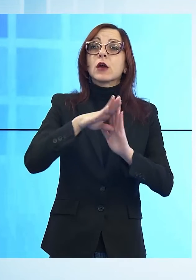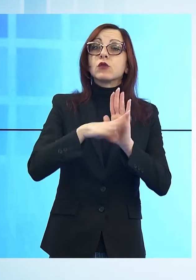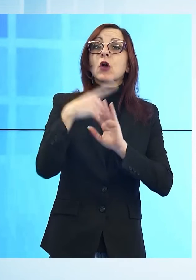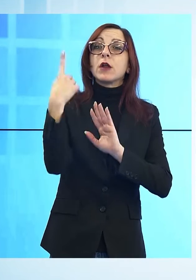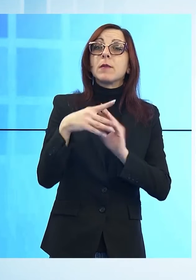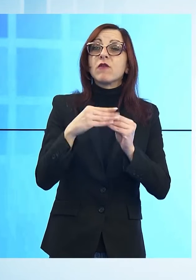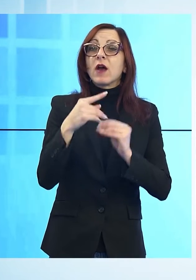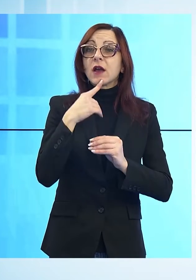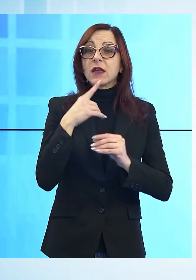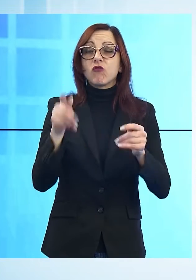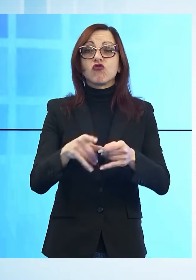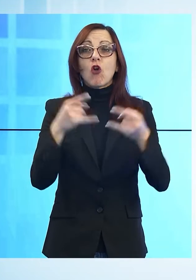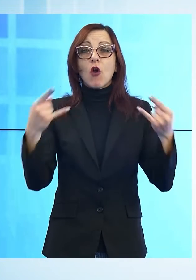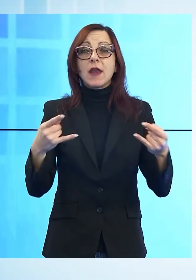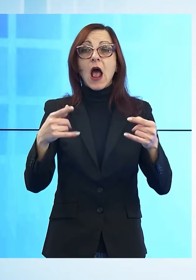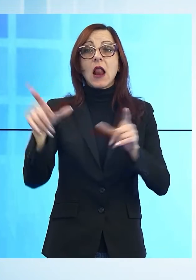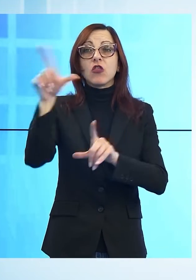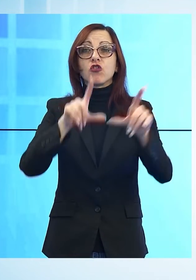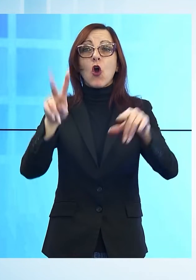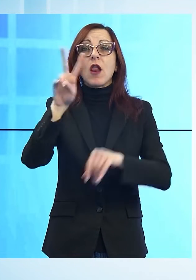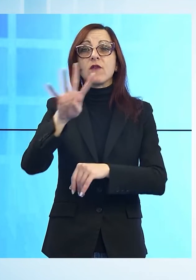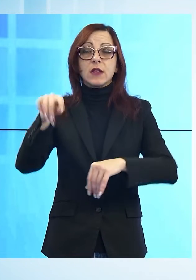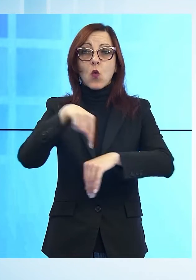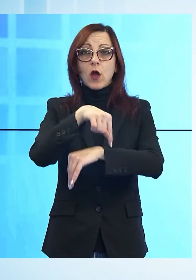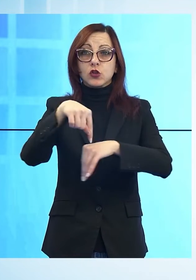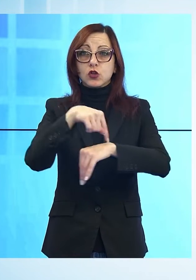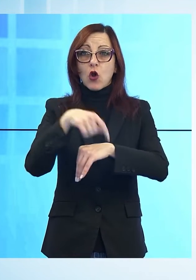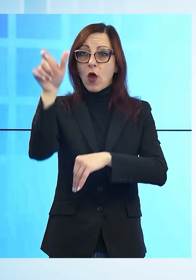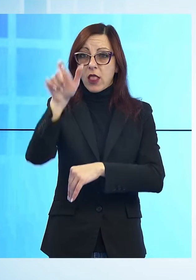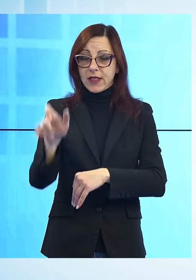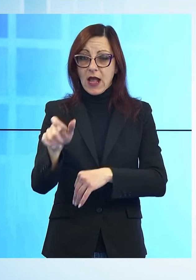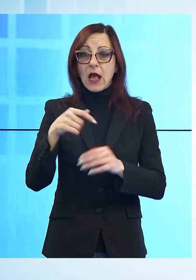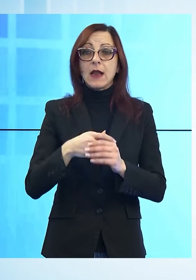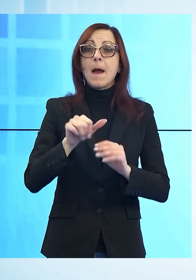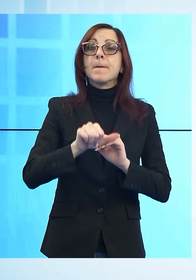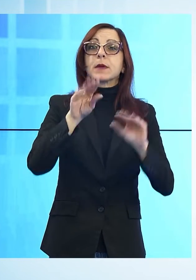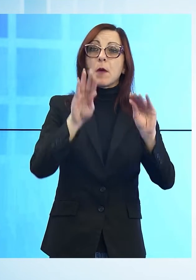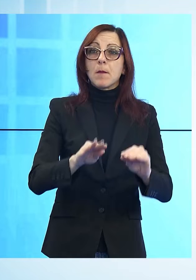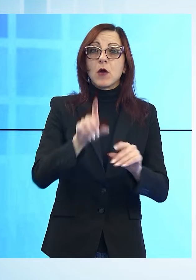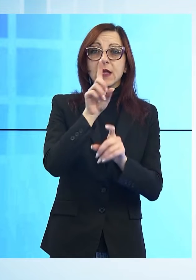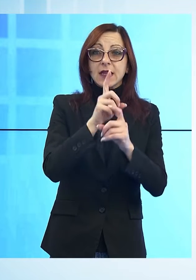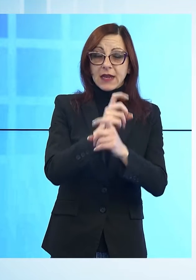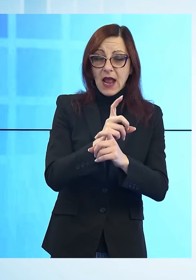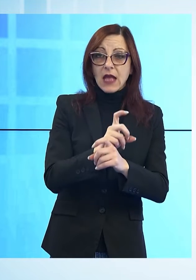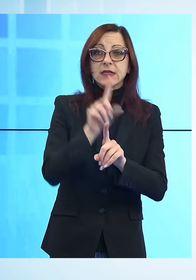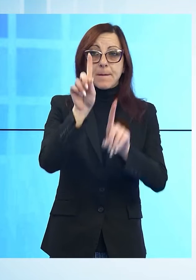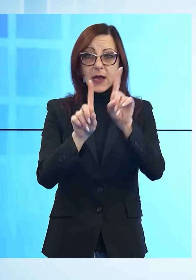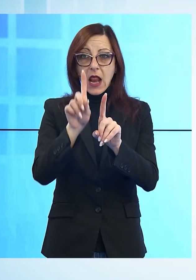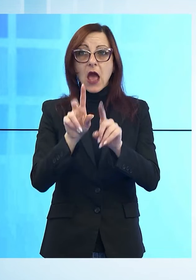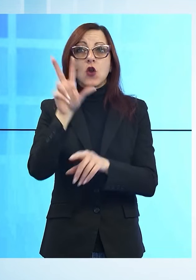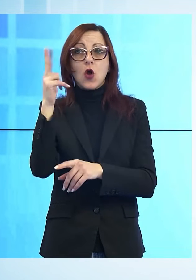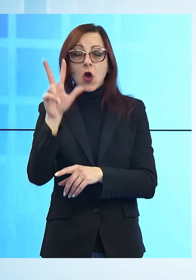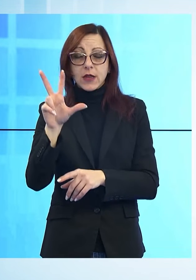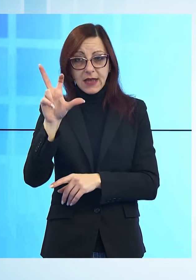ore sulla qualità della vita in Italia, che vede a livello nazionale ai primi posti Trieste, Milano e Trento. La nostra provincia